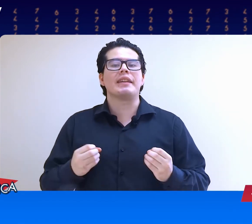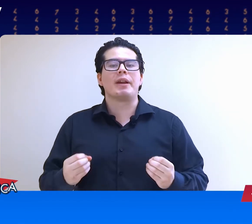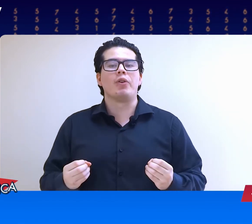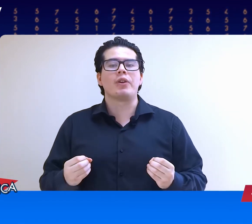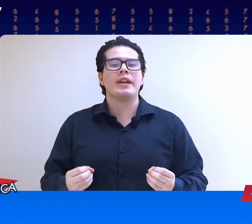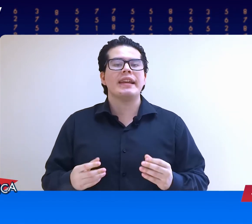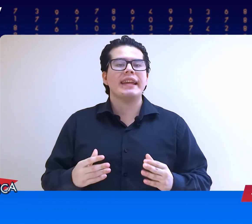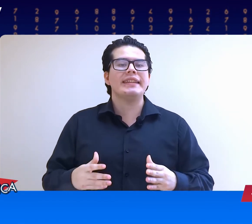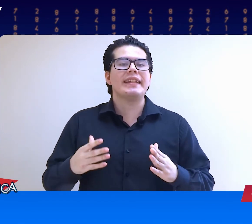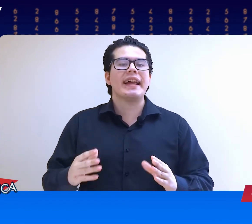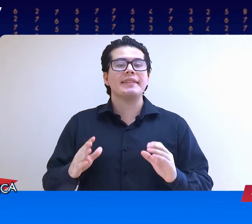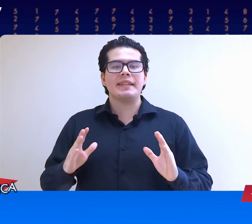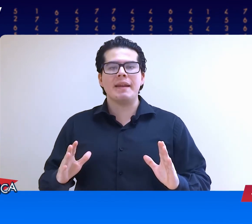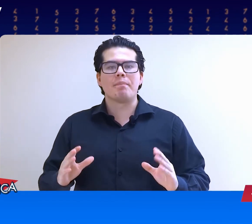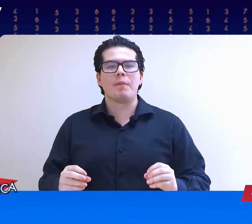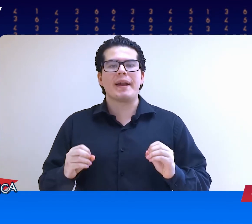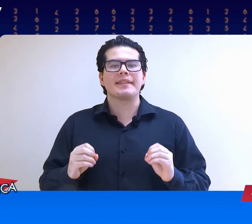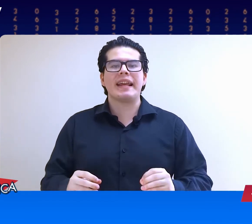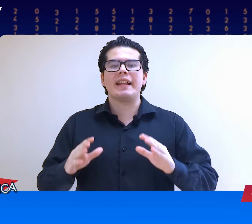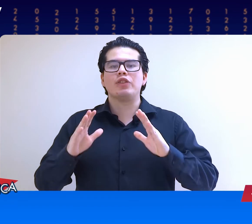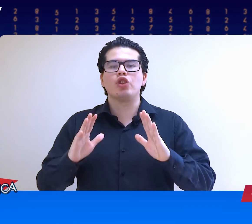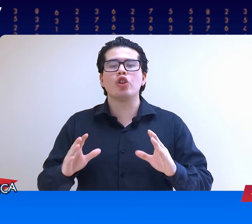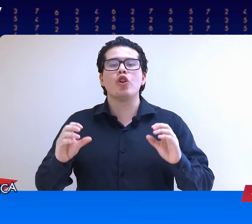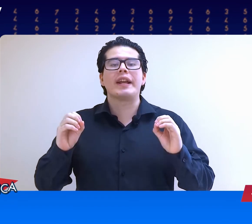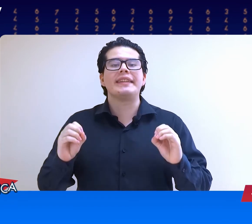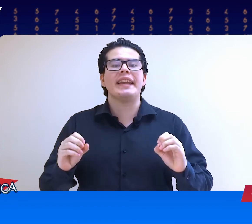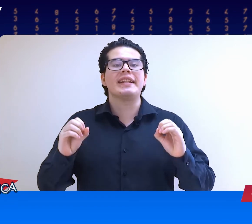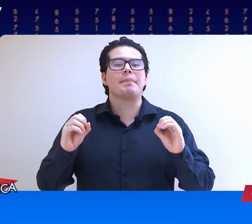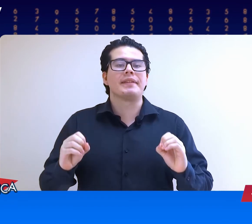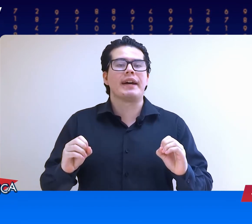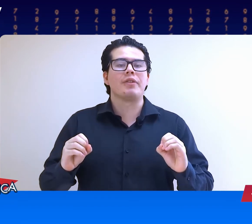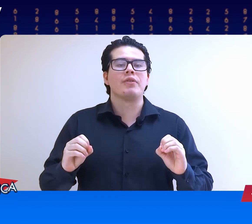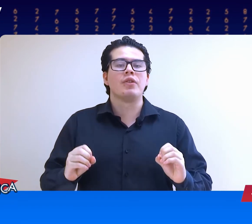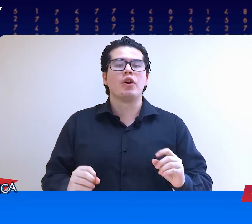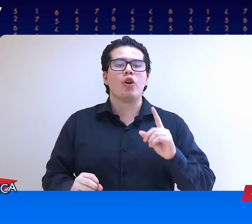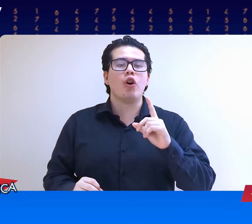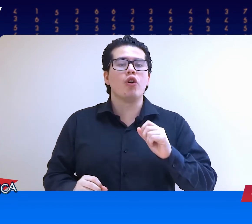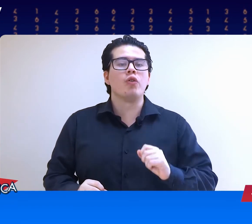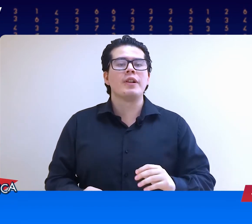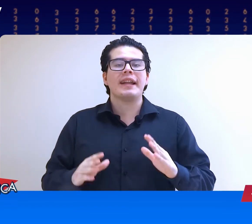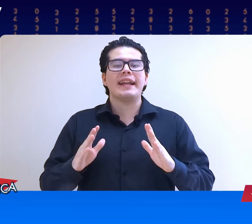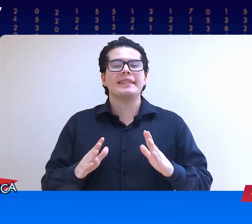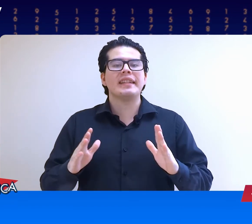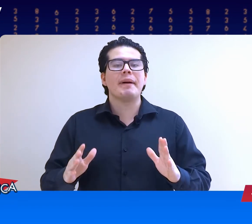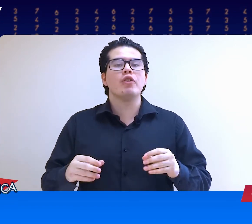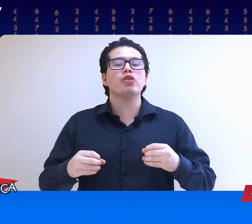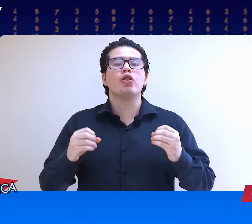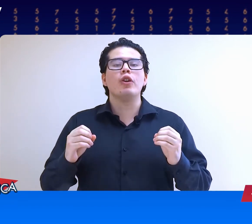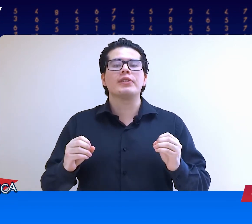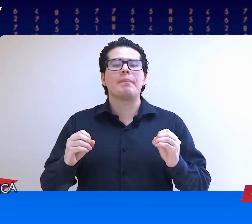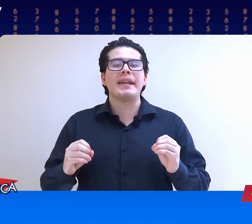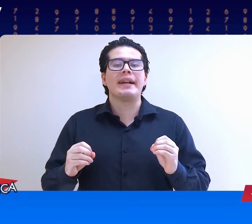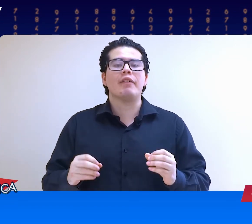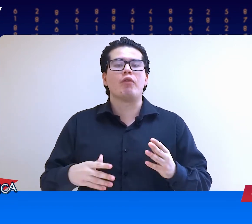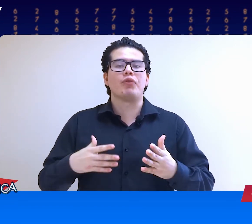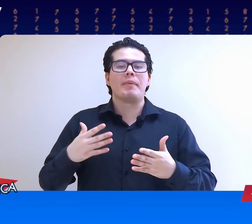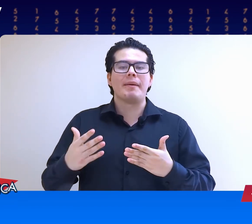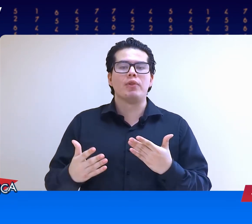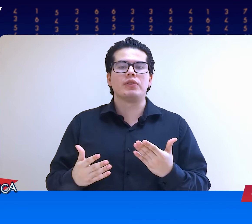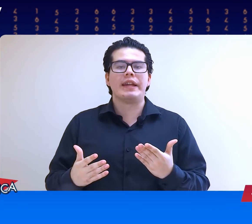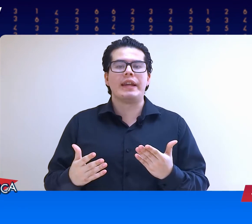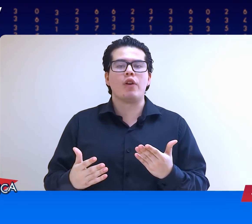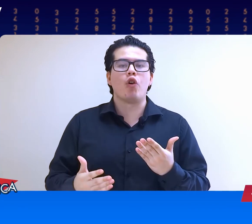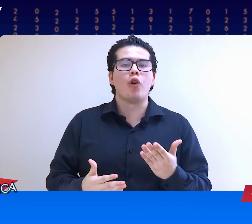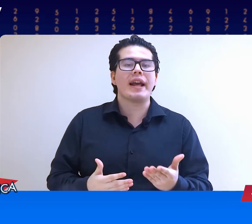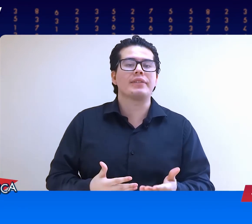organizarte mejor y te darás tiempo para hacer todo lo que tienes pensado. ¡Ojo! Este tema no solo se aplica cuando